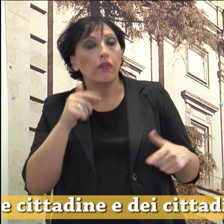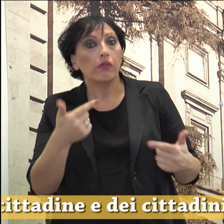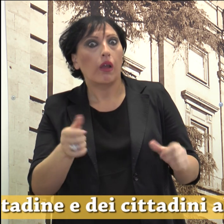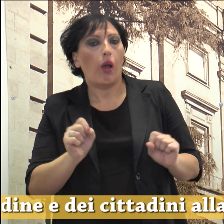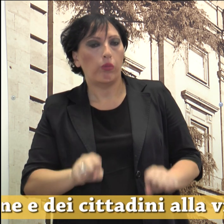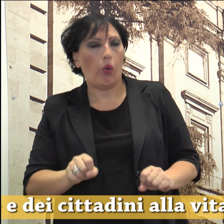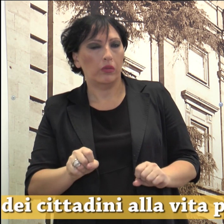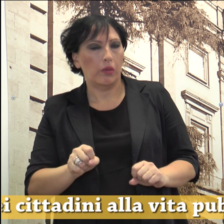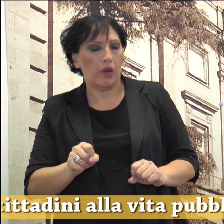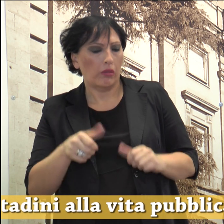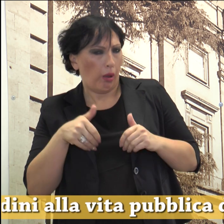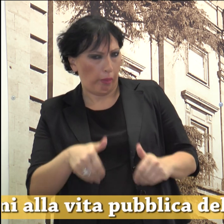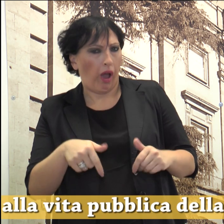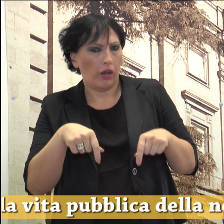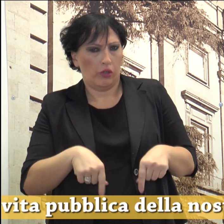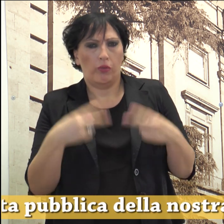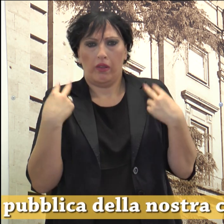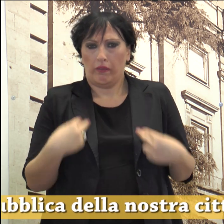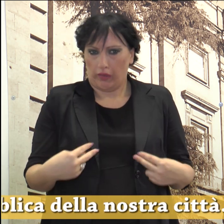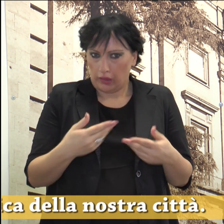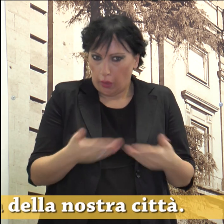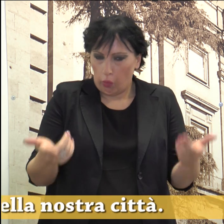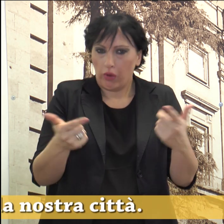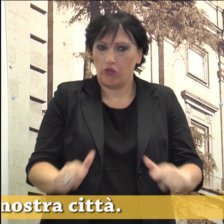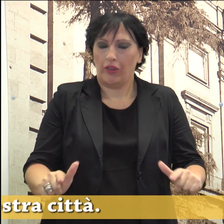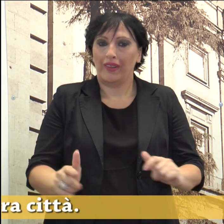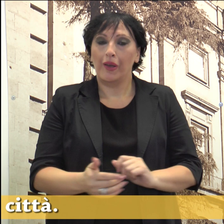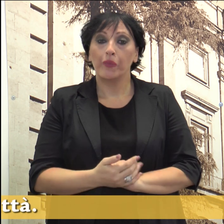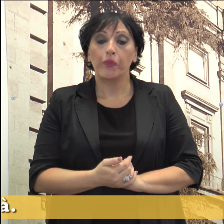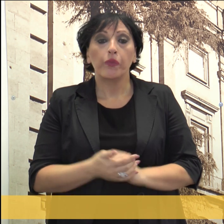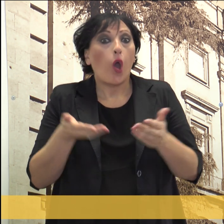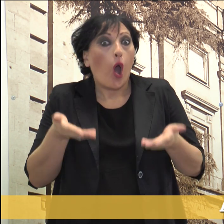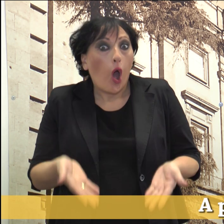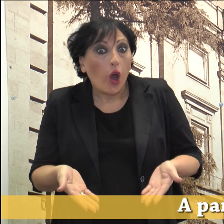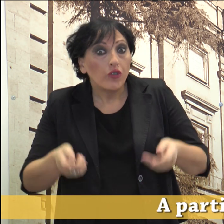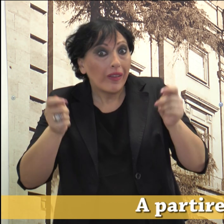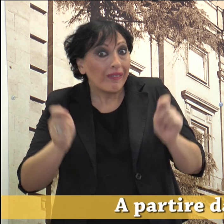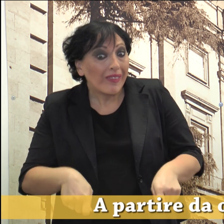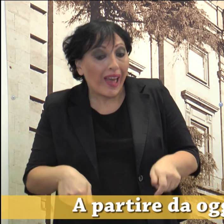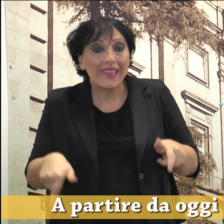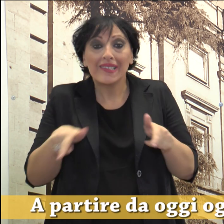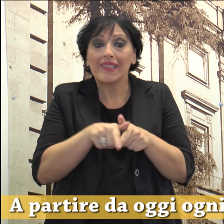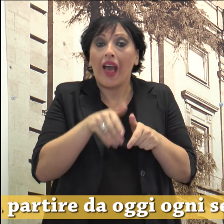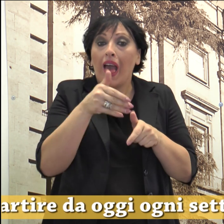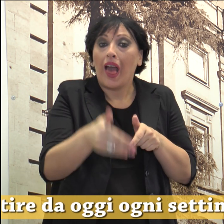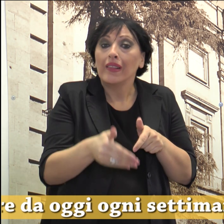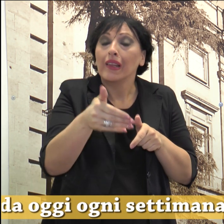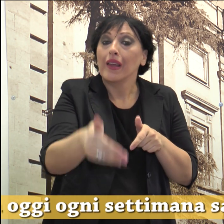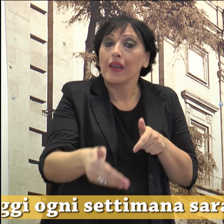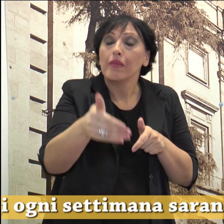alla vita pubblica della nostra città. A partire da oggi, ogni settimana, saranno realizzati uno